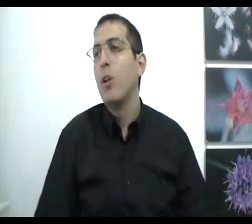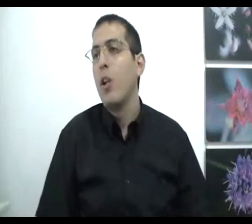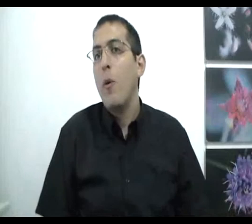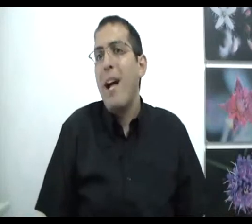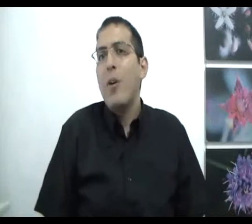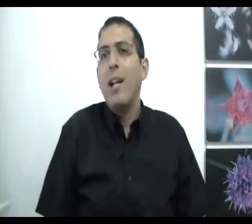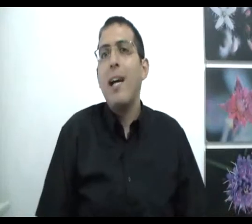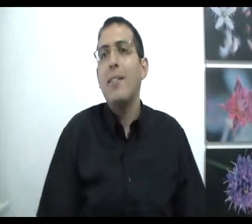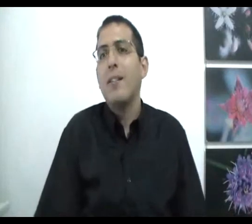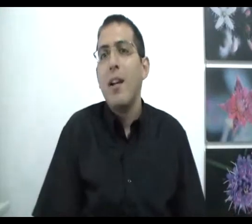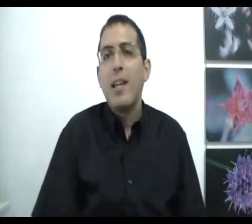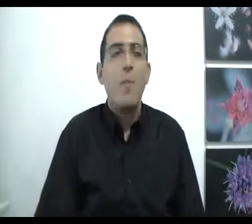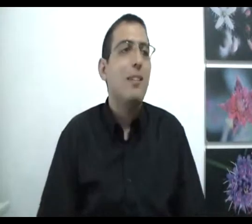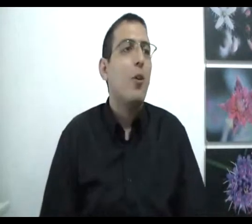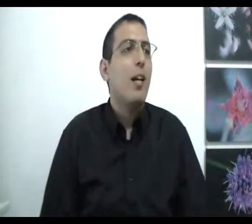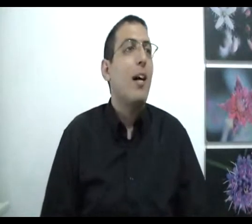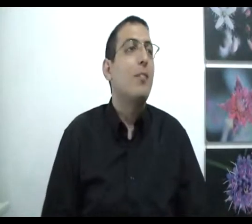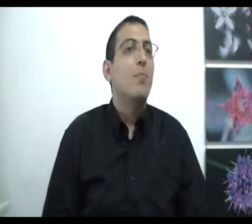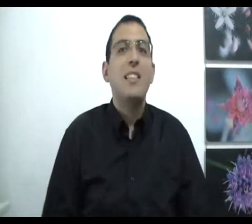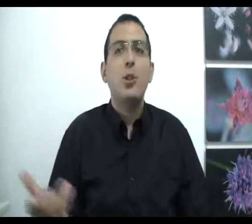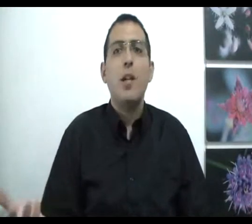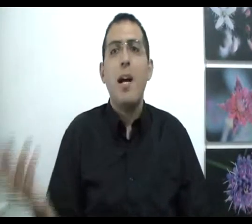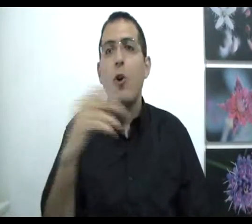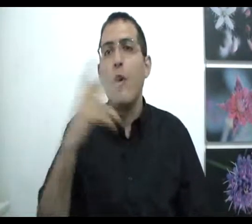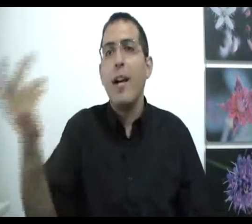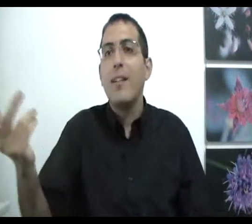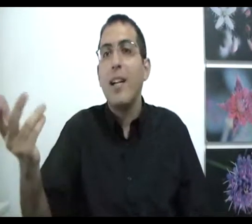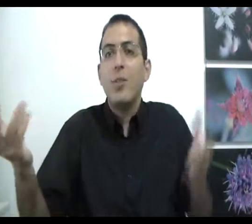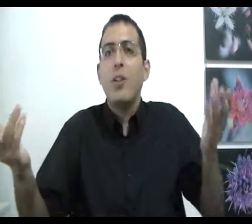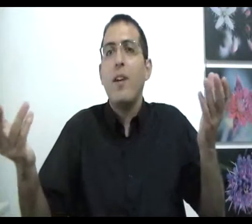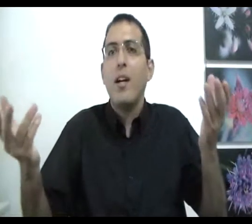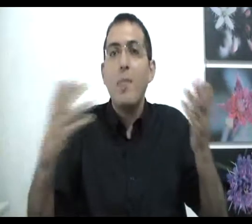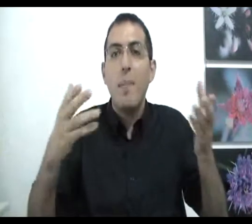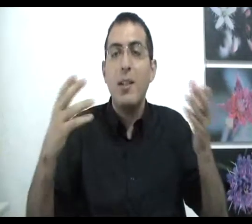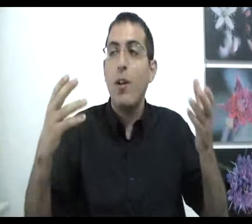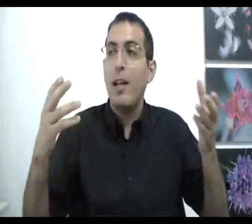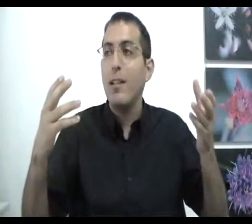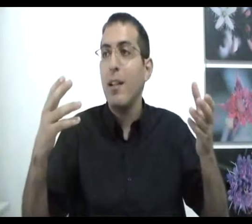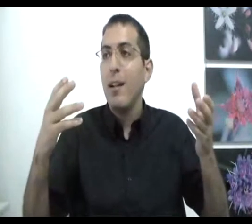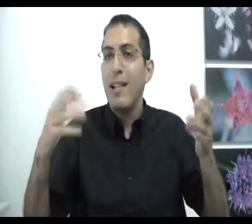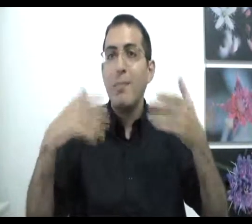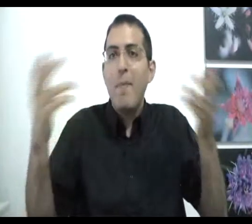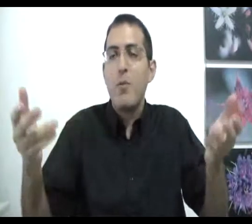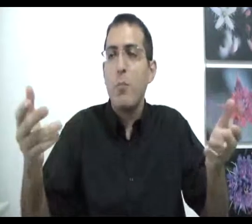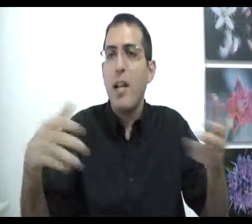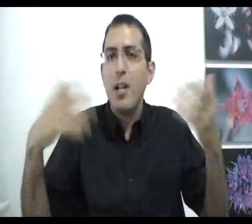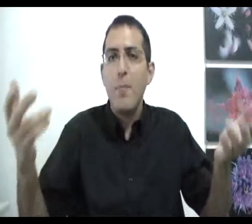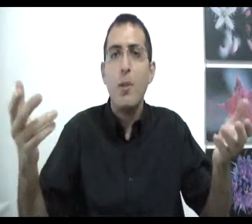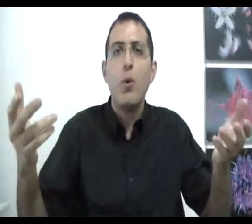לומר הקול אחד כי מה זה הקול אחד מה זה שונה מהקול לא אחד הרי זה אותו דבר אם באמת הקול אחד אז מה המשמעות בכלל של המיתוי